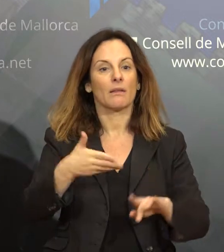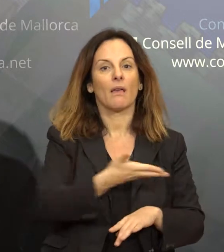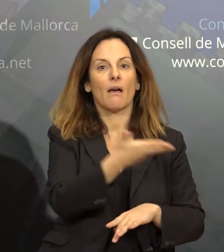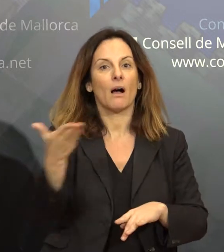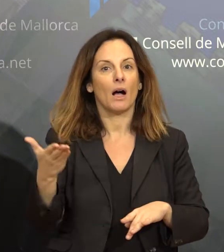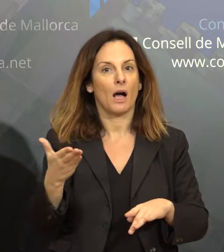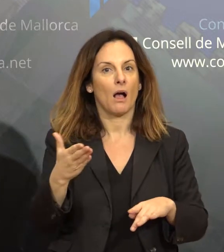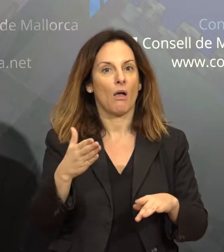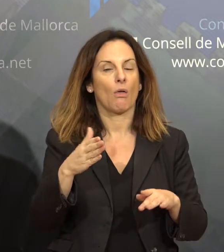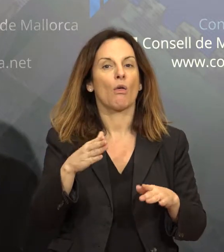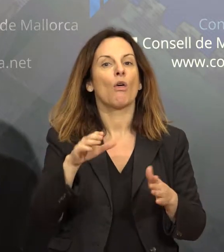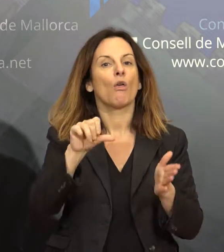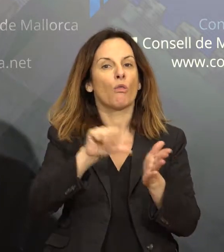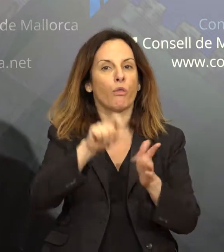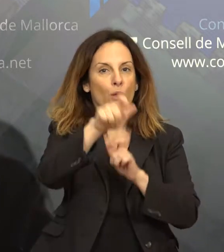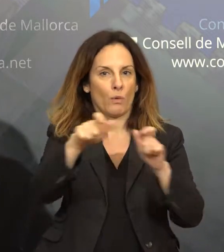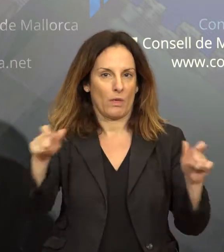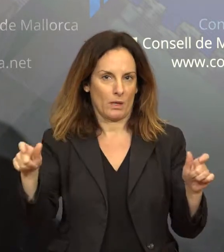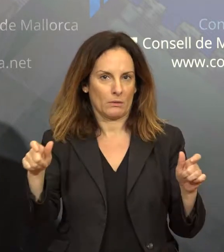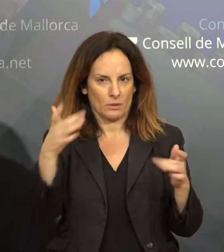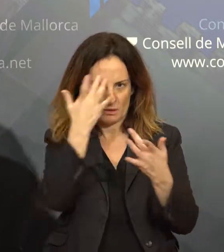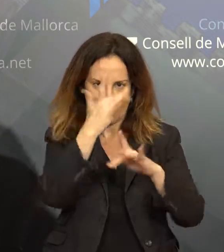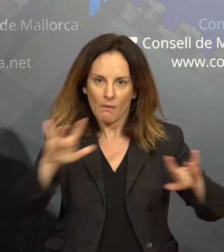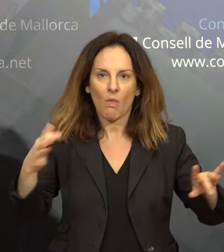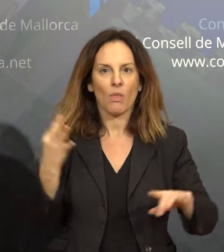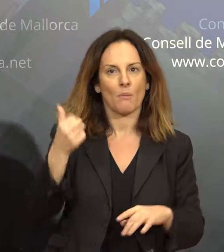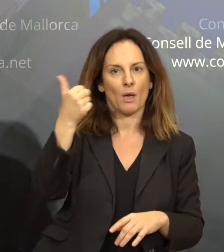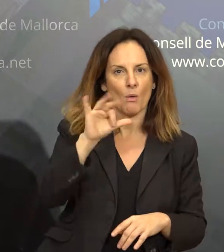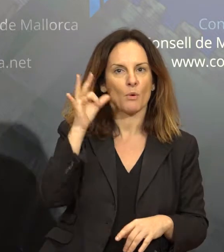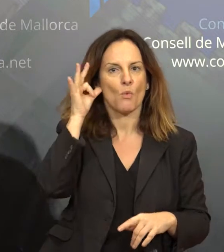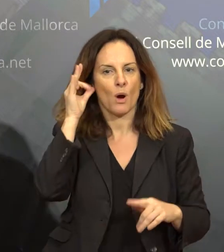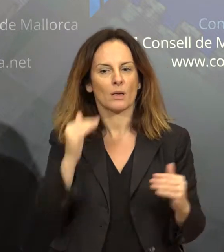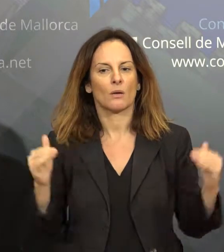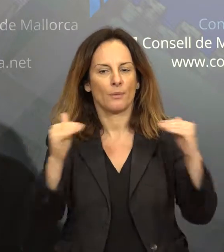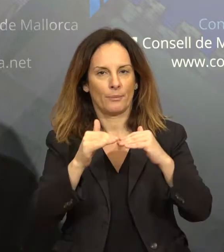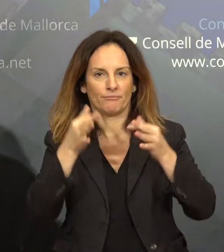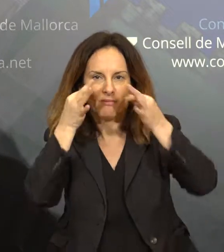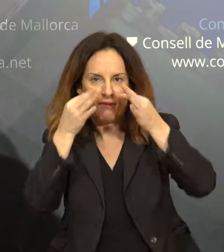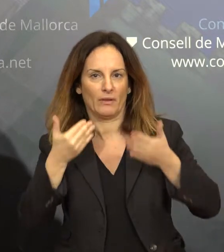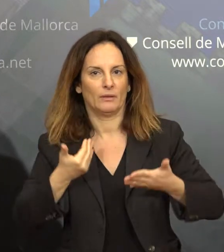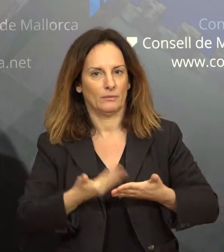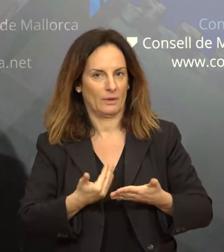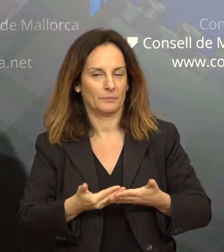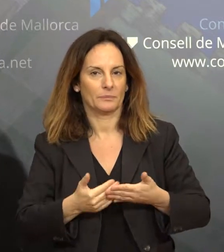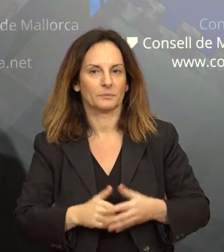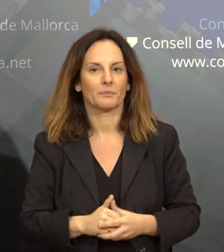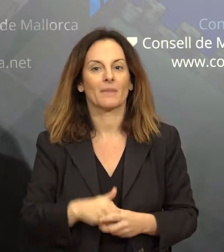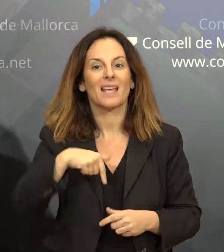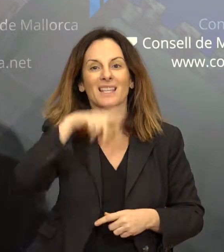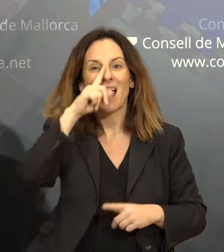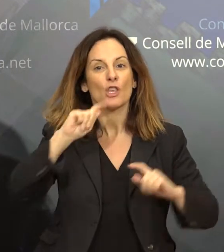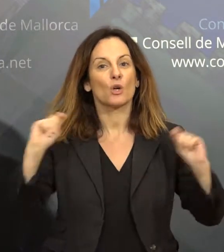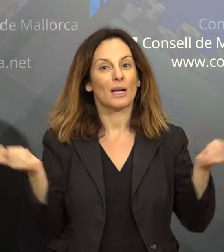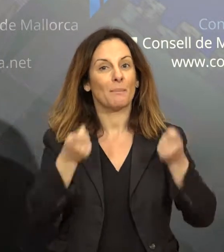ciutadania per aconseguir una igualtat efectiva entre dones i homes. Enguany, el lema que li volem donar